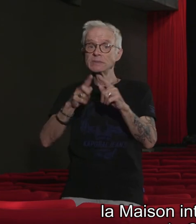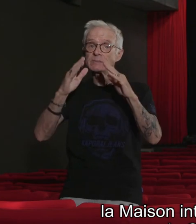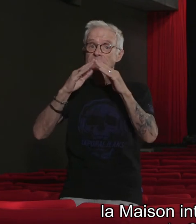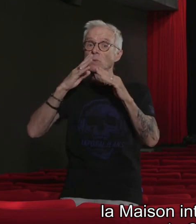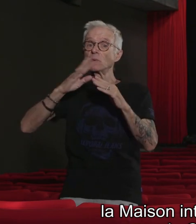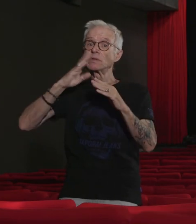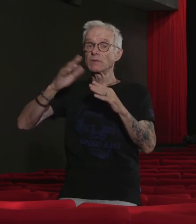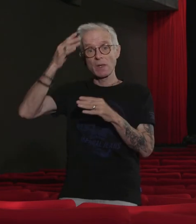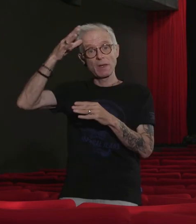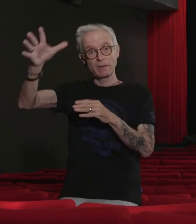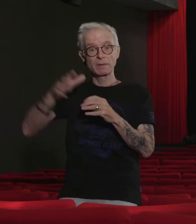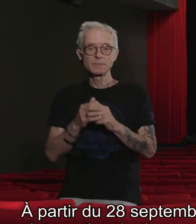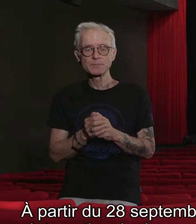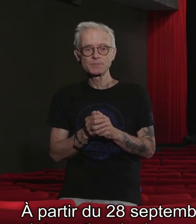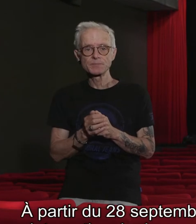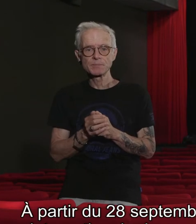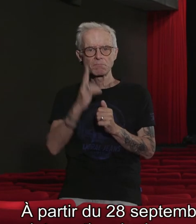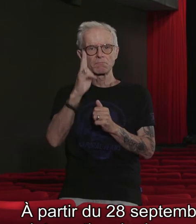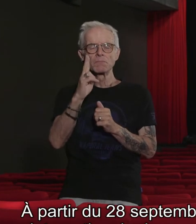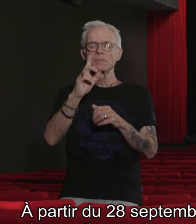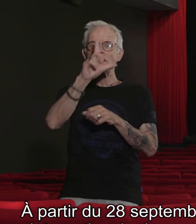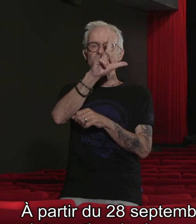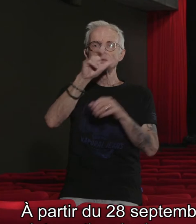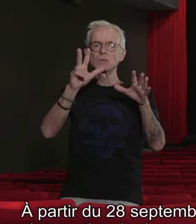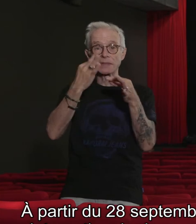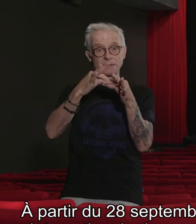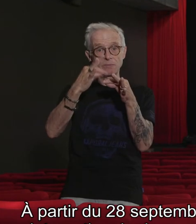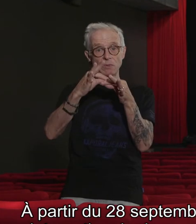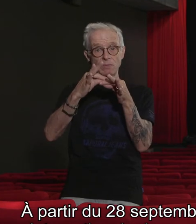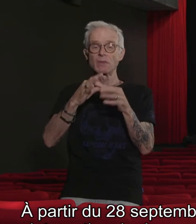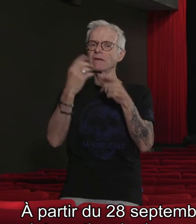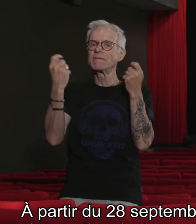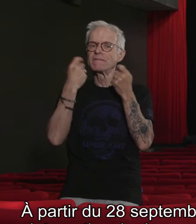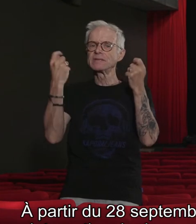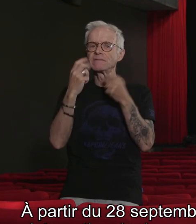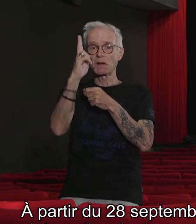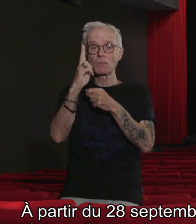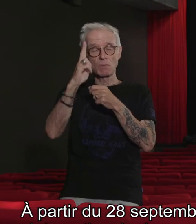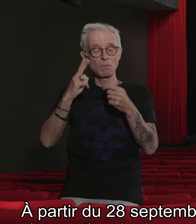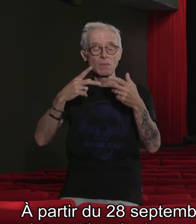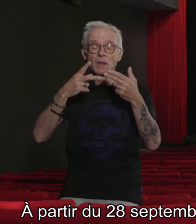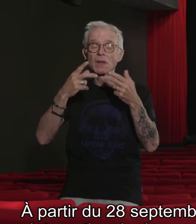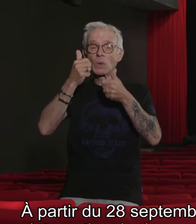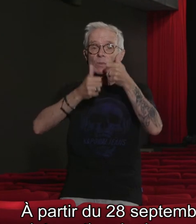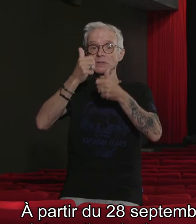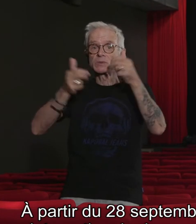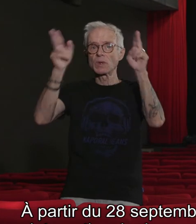de Rennes. A partir du 28 septembre, le festival lance sa compétition internationale de courts